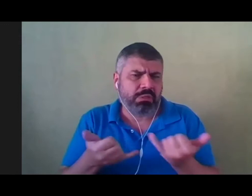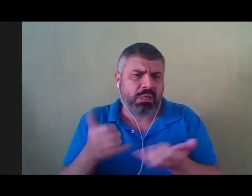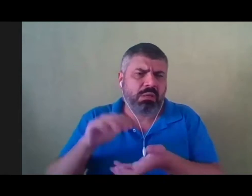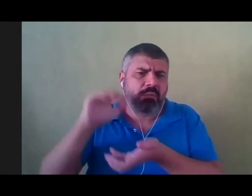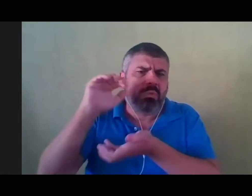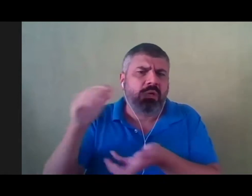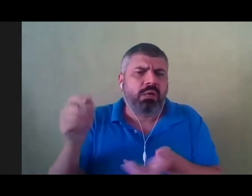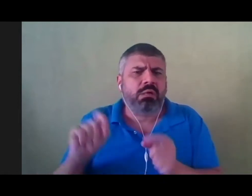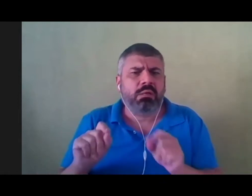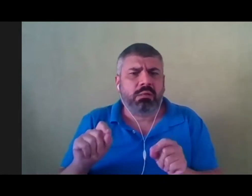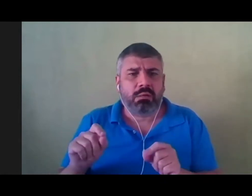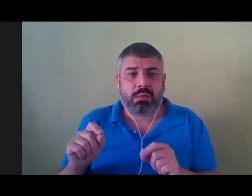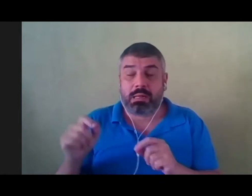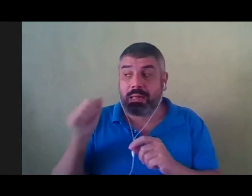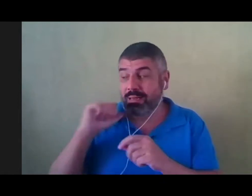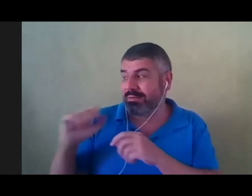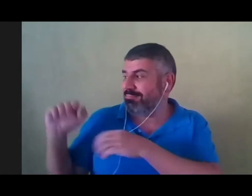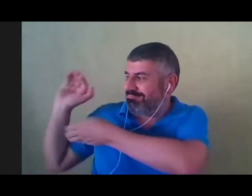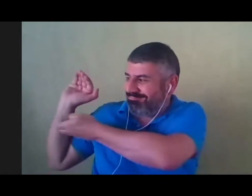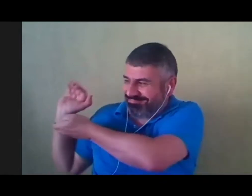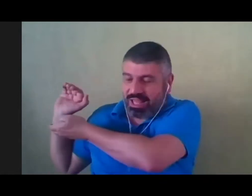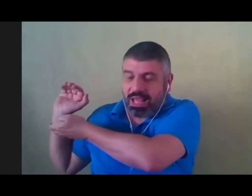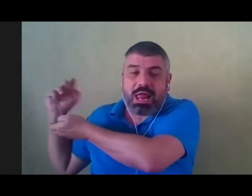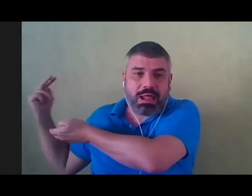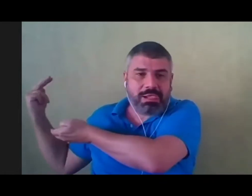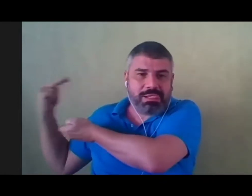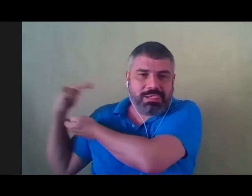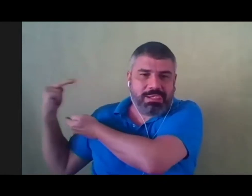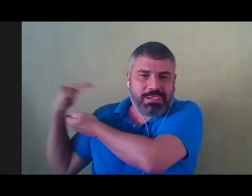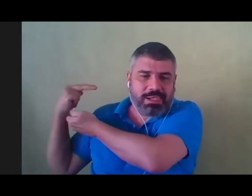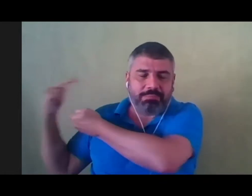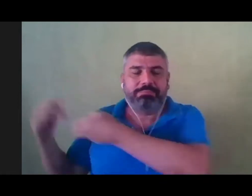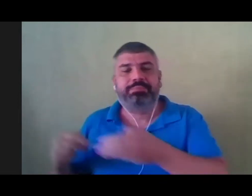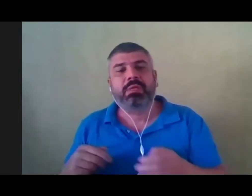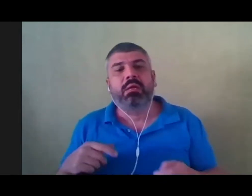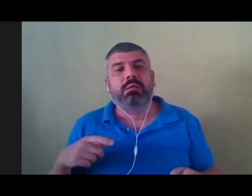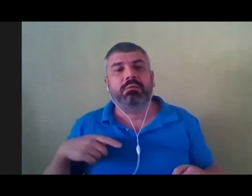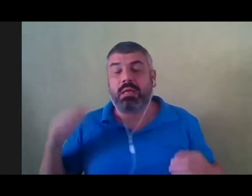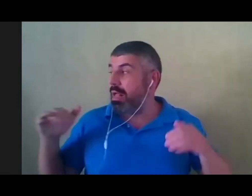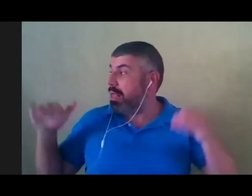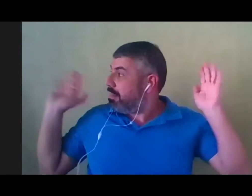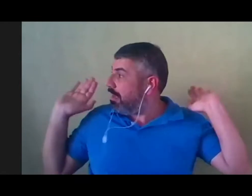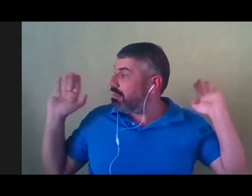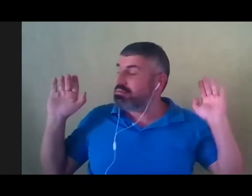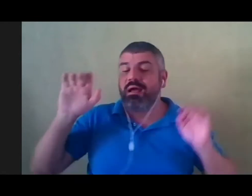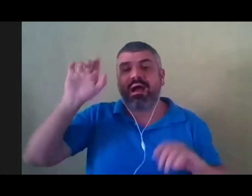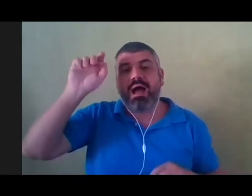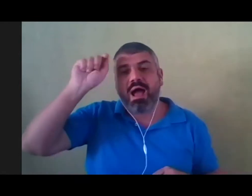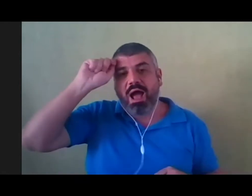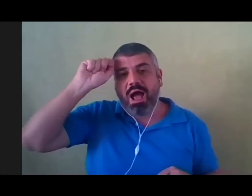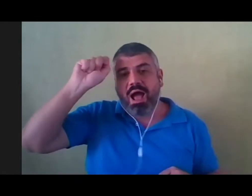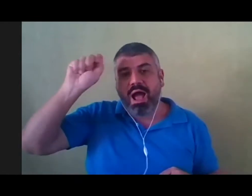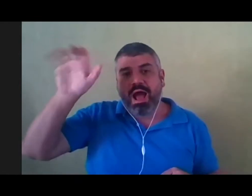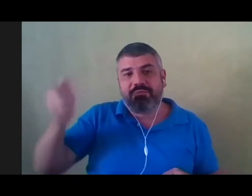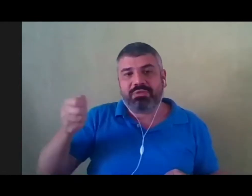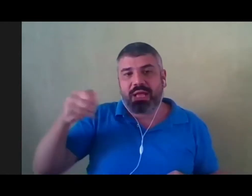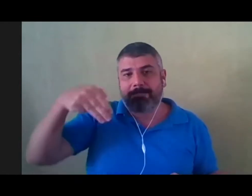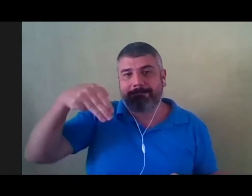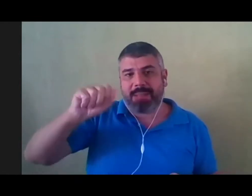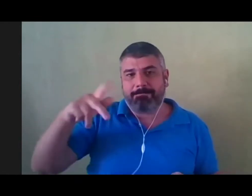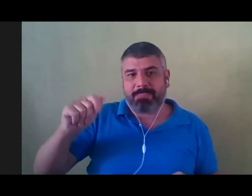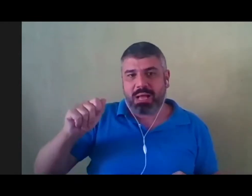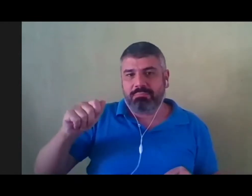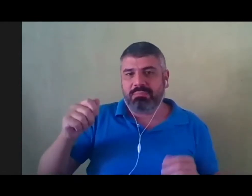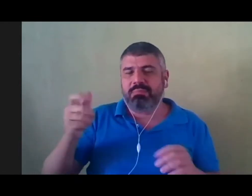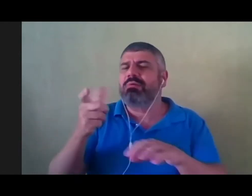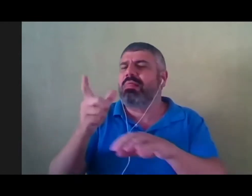vigiando qualquer erro, ela vai me ajudar a lembrar. Aqui atrás de mim eu tenho o mapa da África, um mapa artístico,